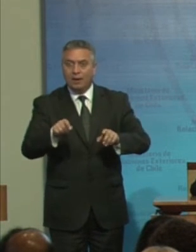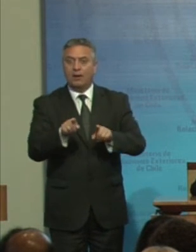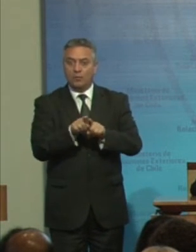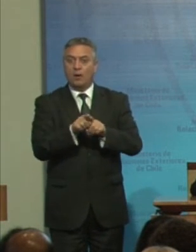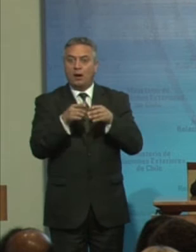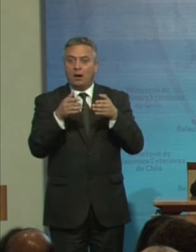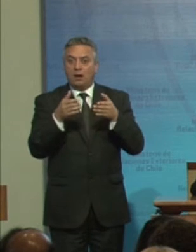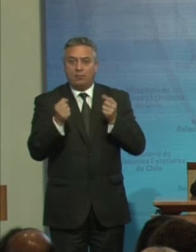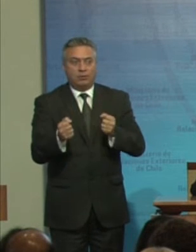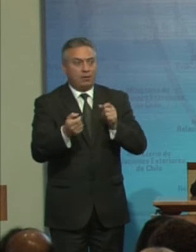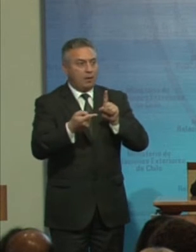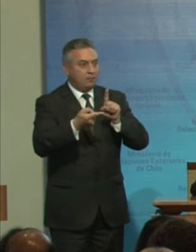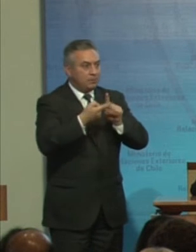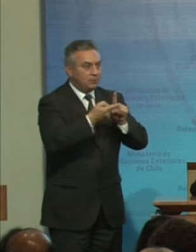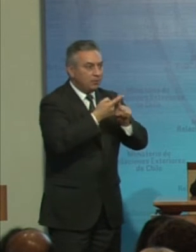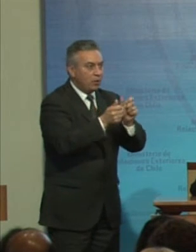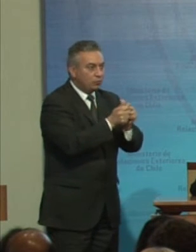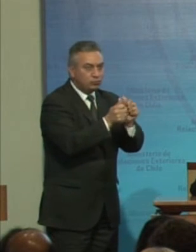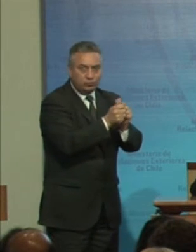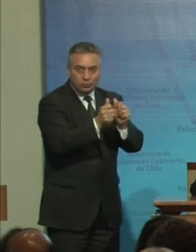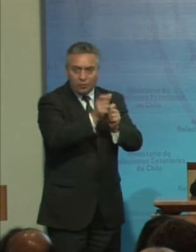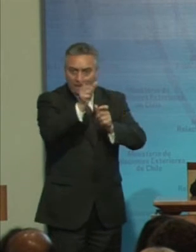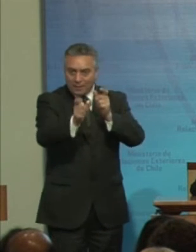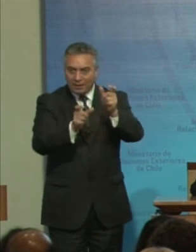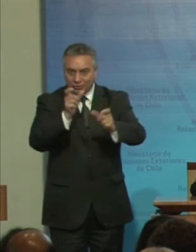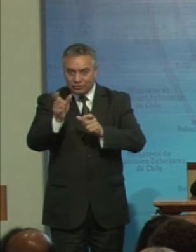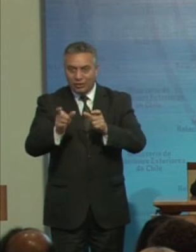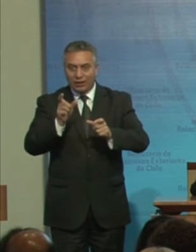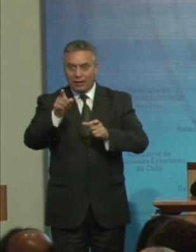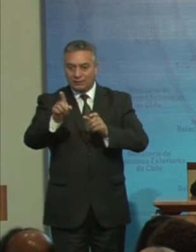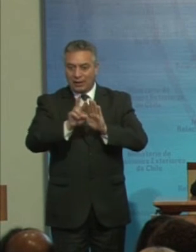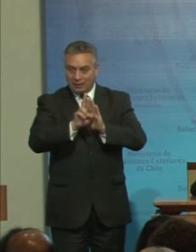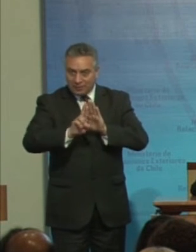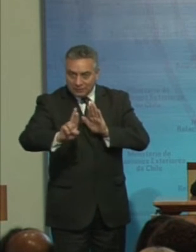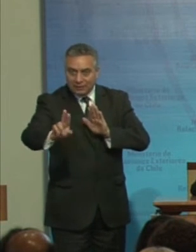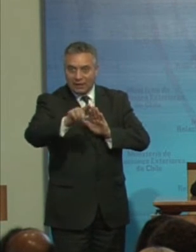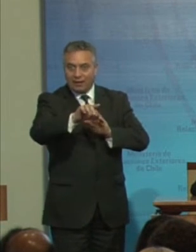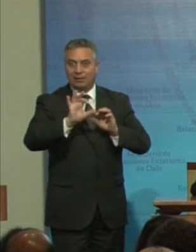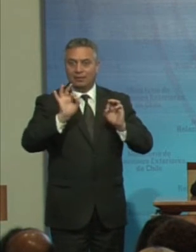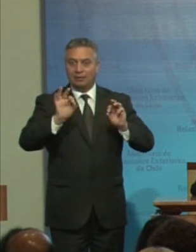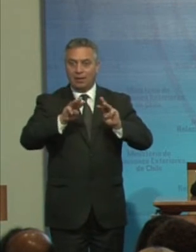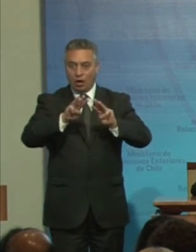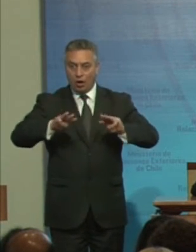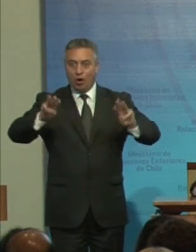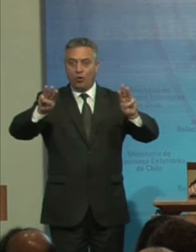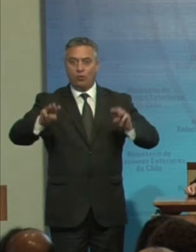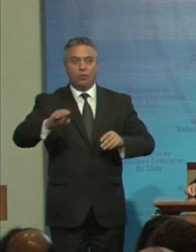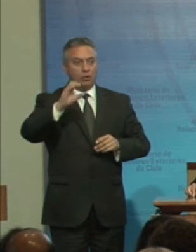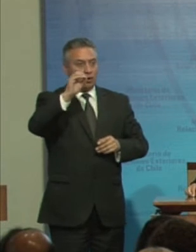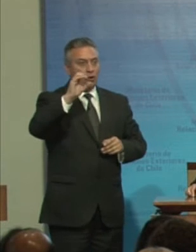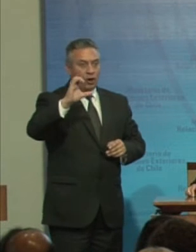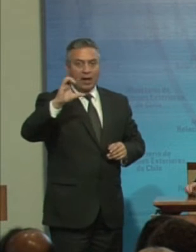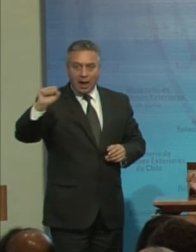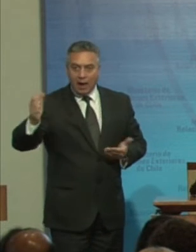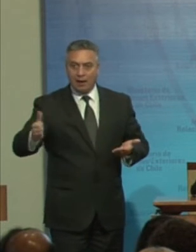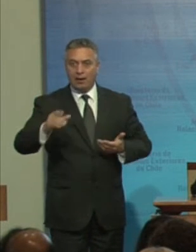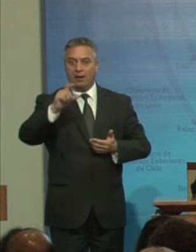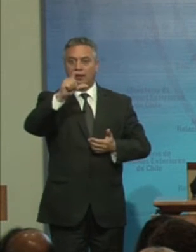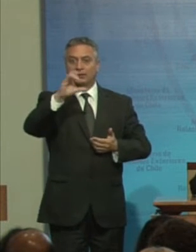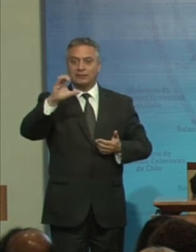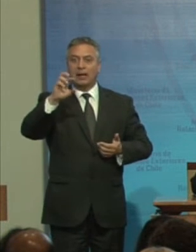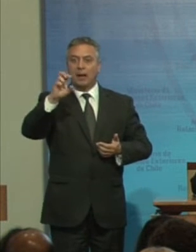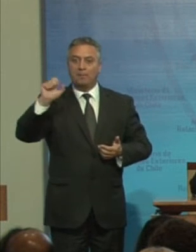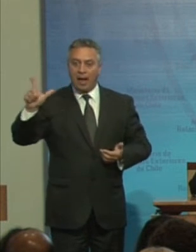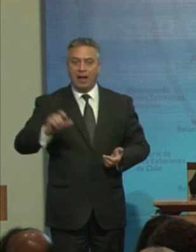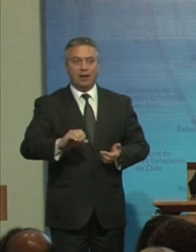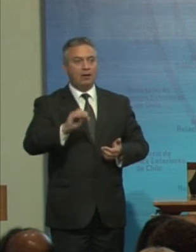destacadas Personalidades Representantes De la ONU De la OEA CEPAL O ACNUD